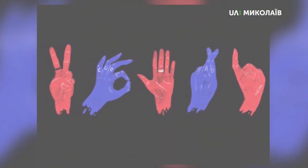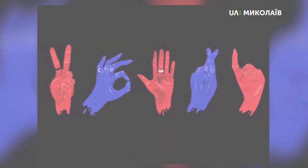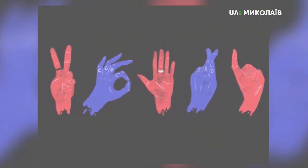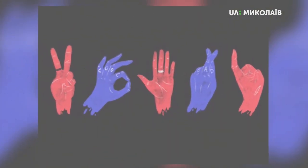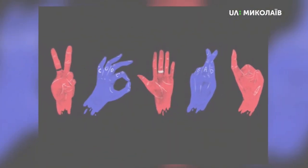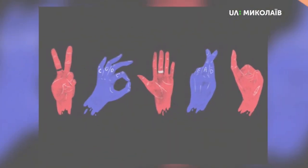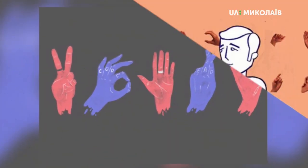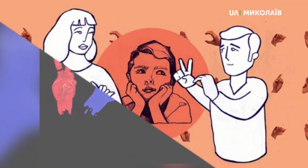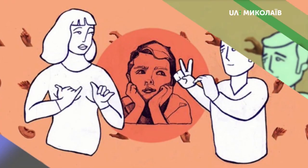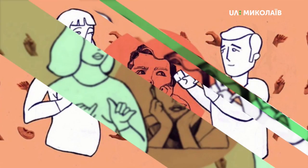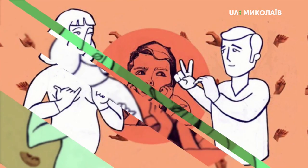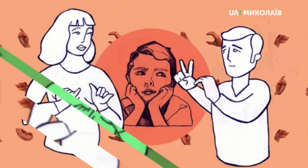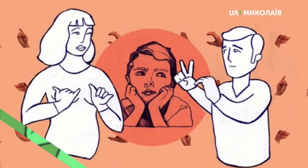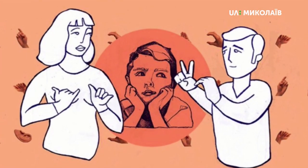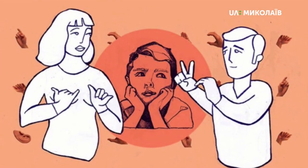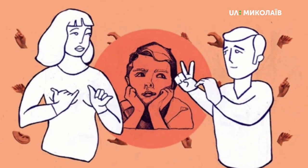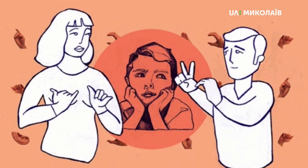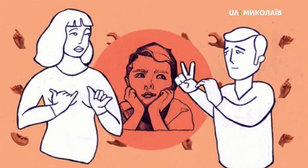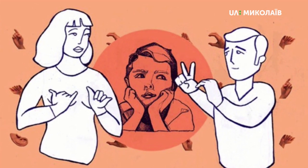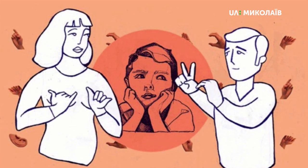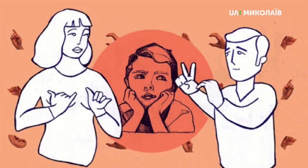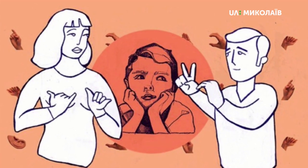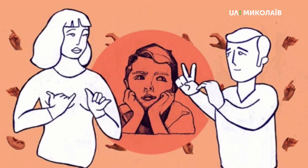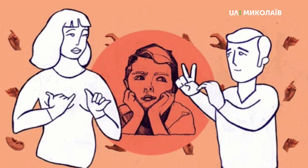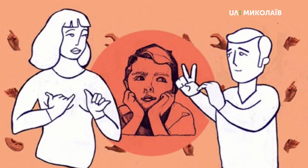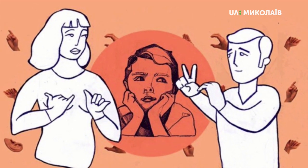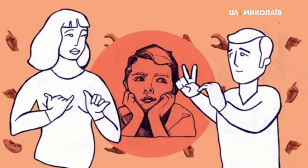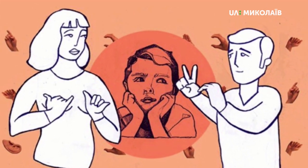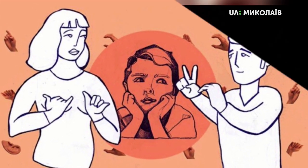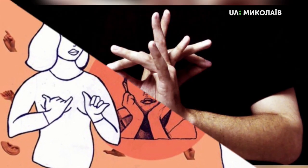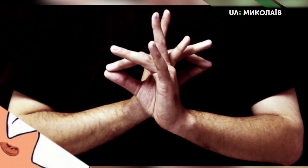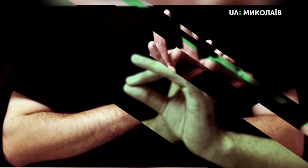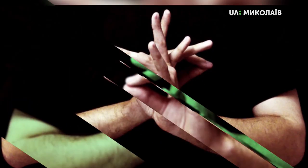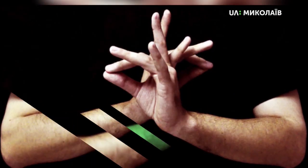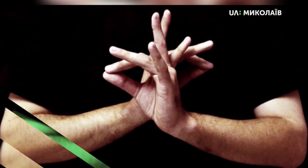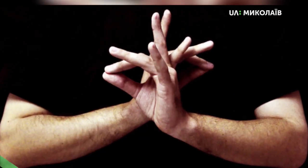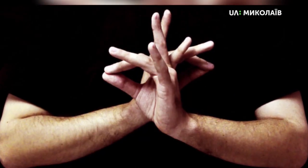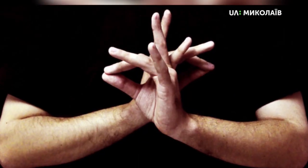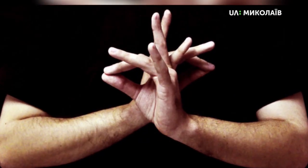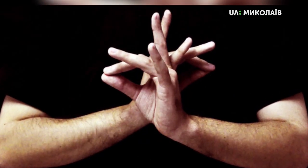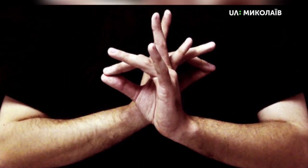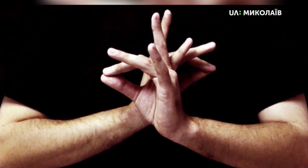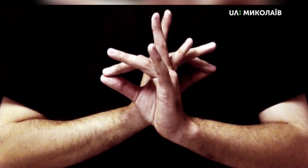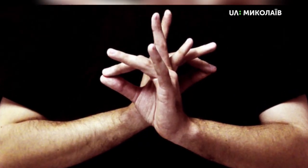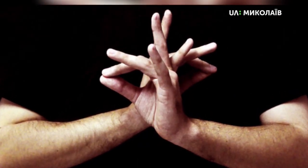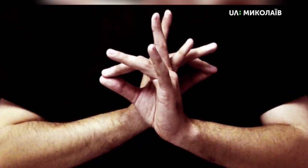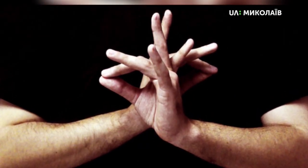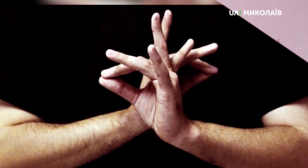більшої експресивності. Проте носії мови спілкуються переважно короткими реченнями. Крапка – пауза після